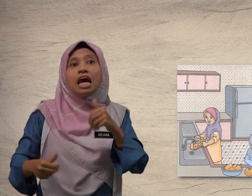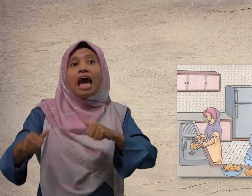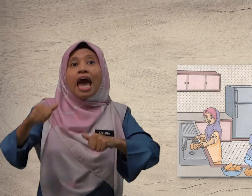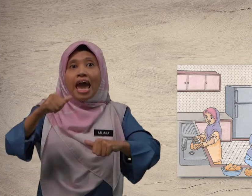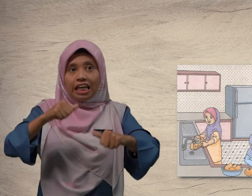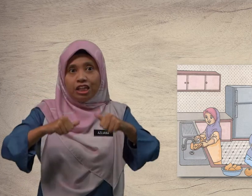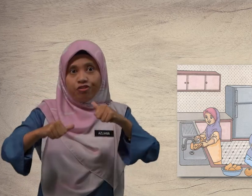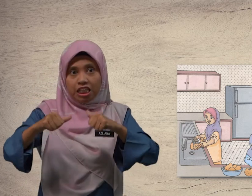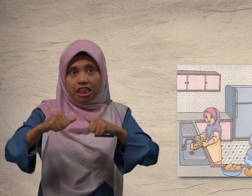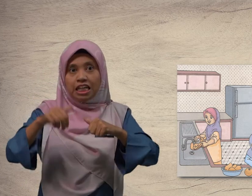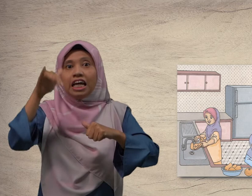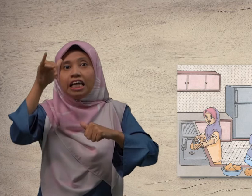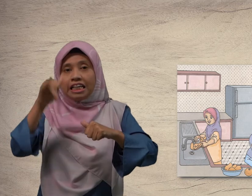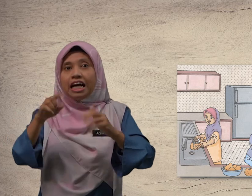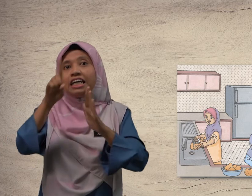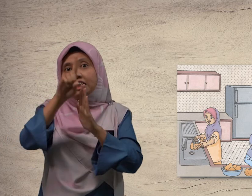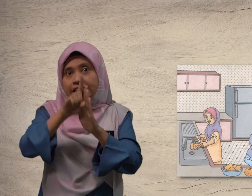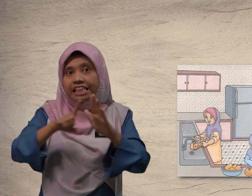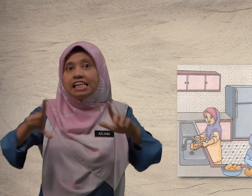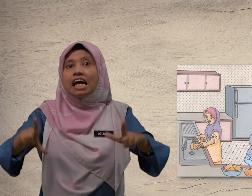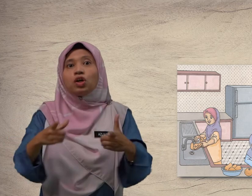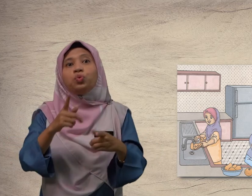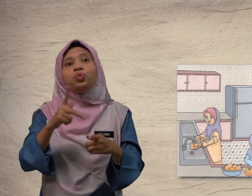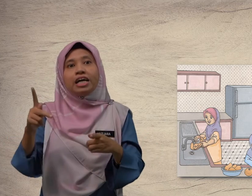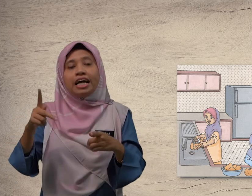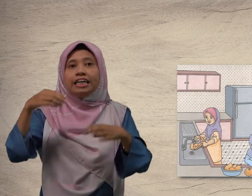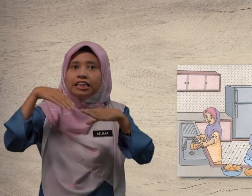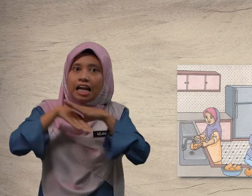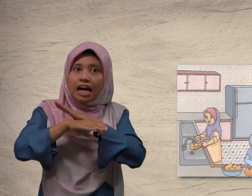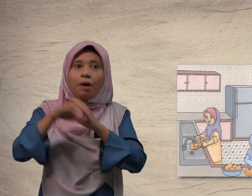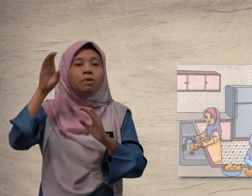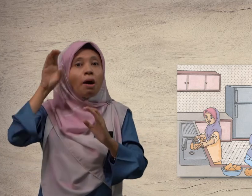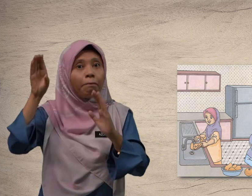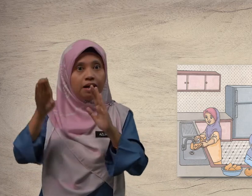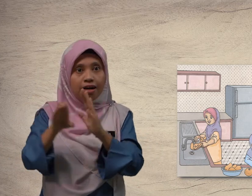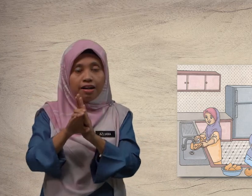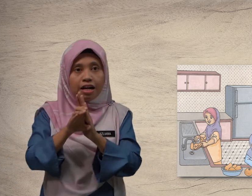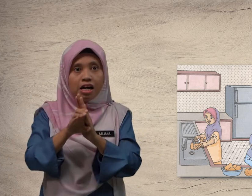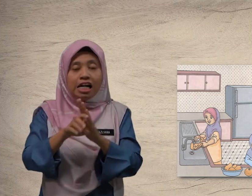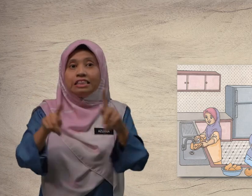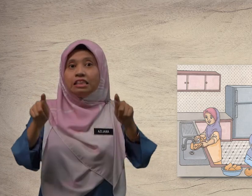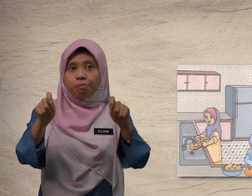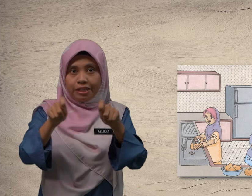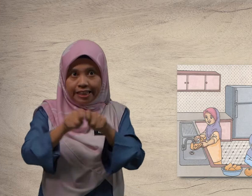Aktiviti yang dilakukan dalam gambar seperti